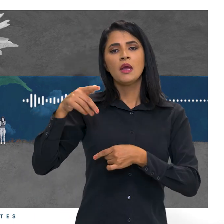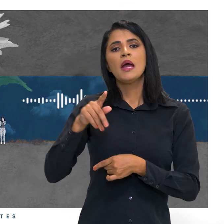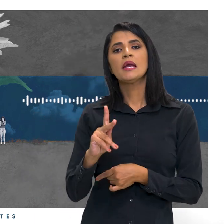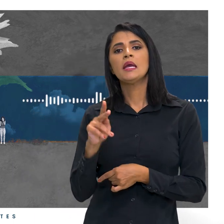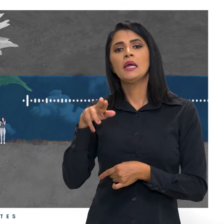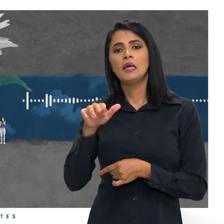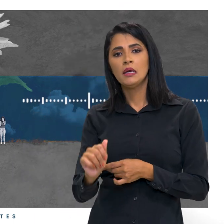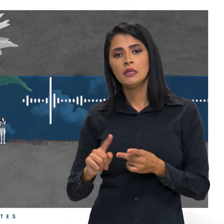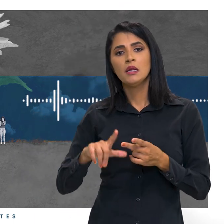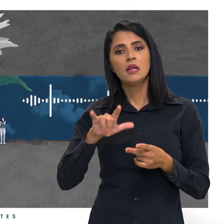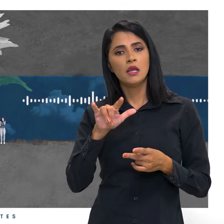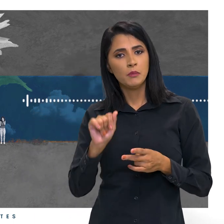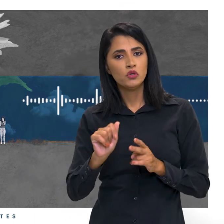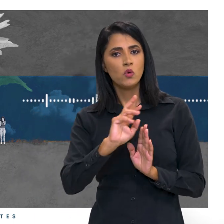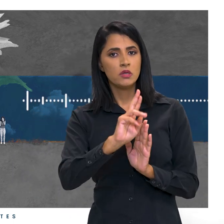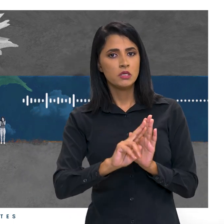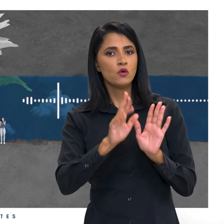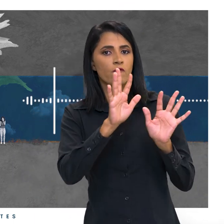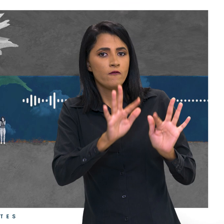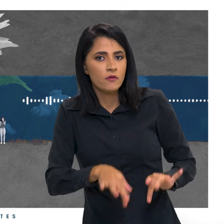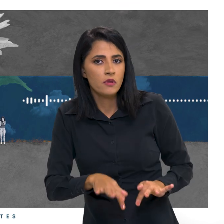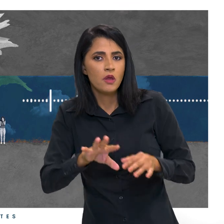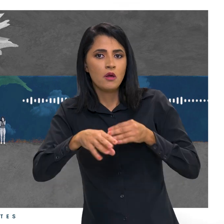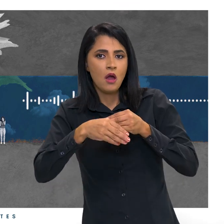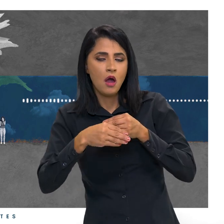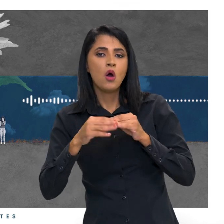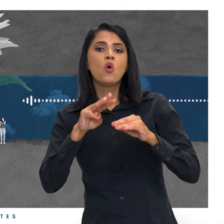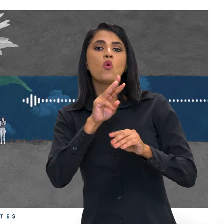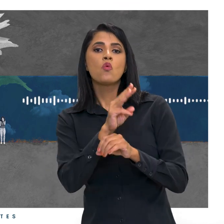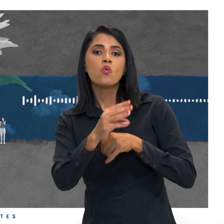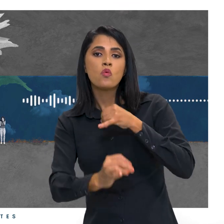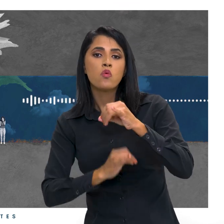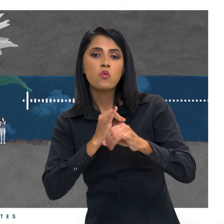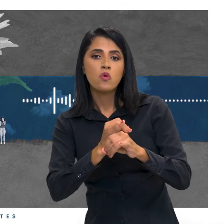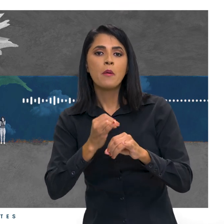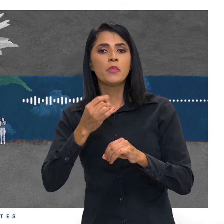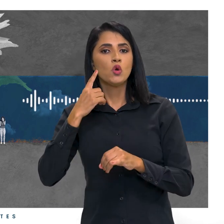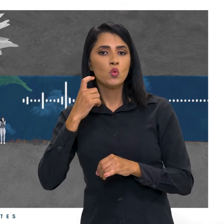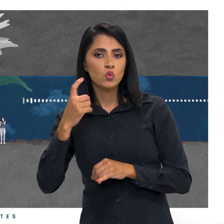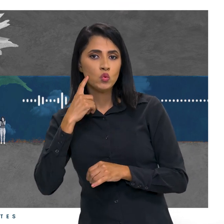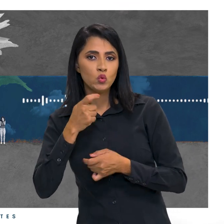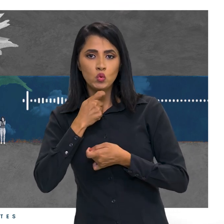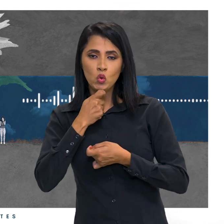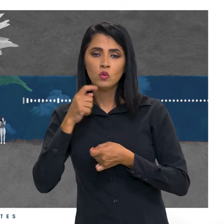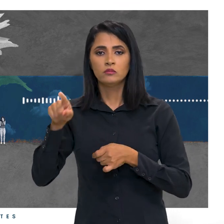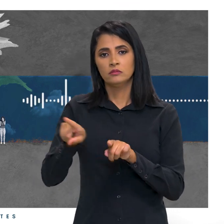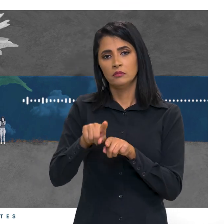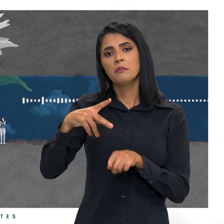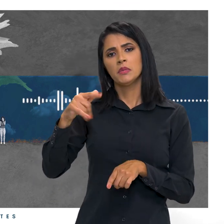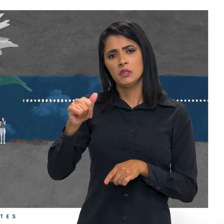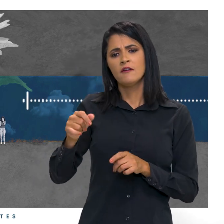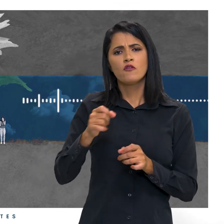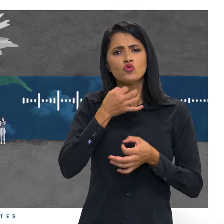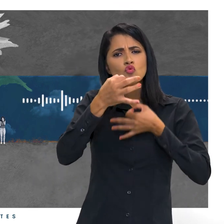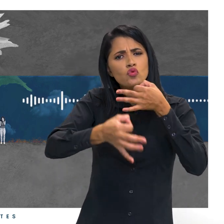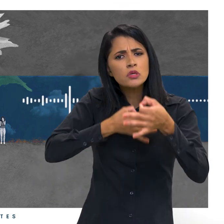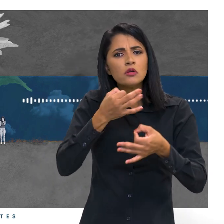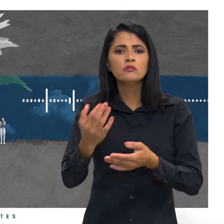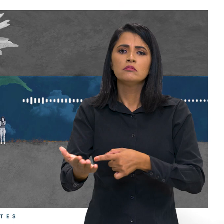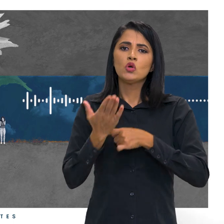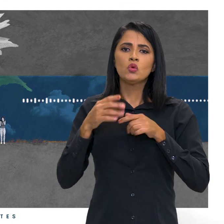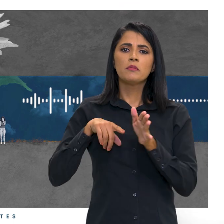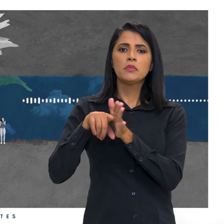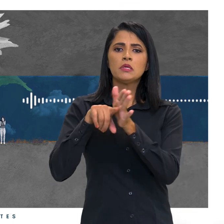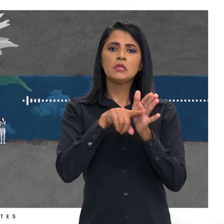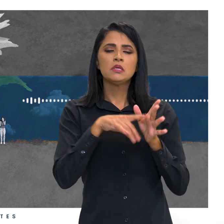Leiberson fez a redação final, a implementação web e a montagem do áudio. A Patrícia também deu várias sugestões e me ajudou na pesquisa sobre